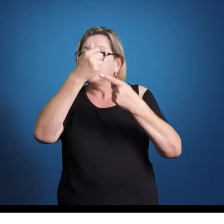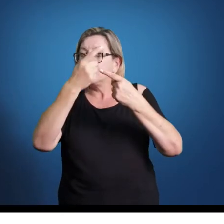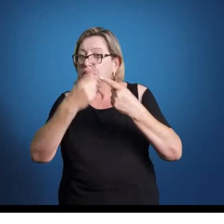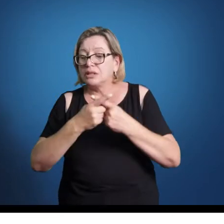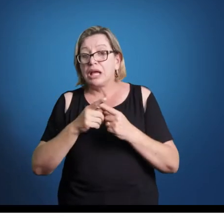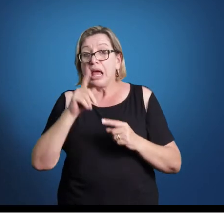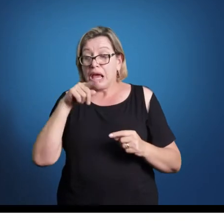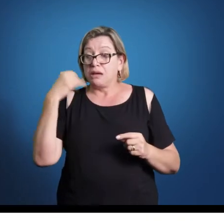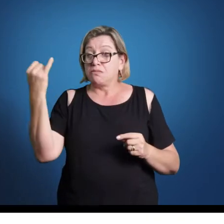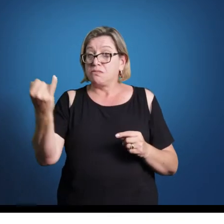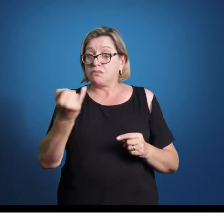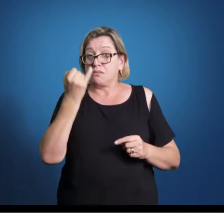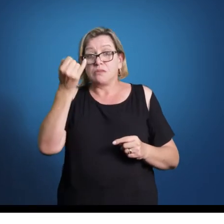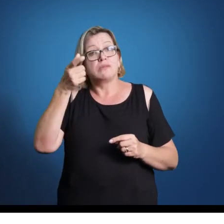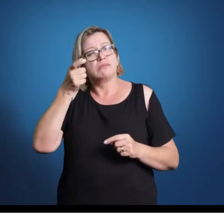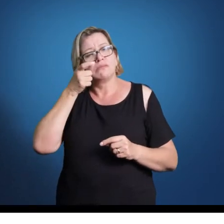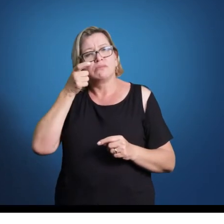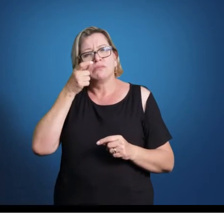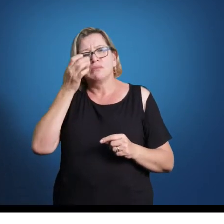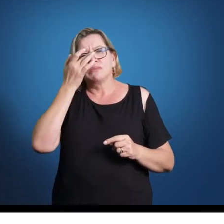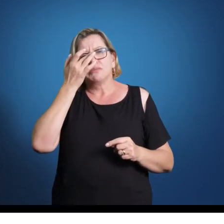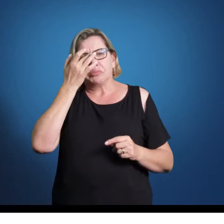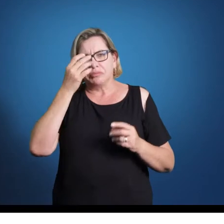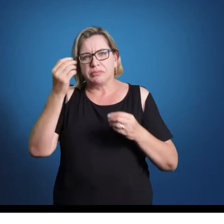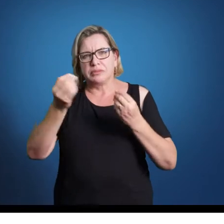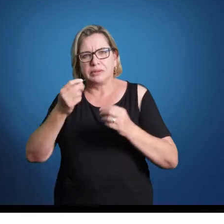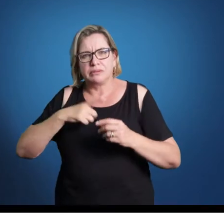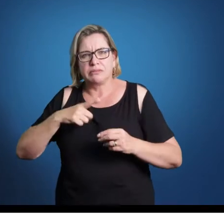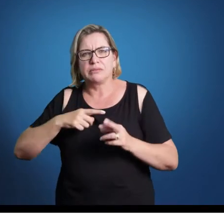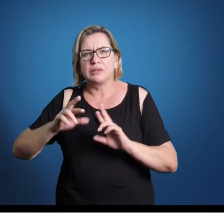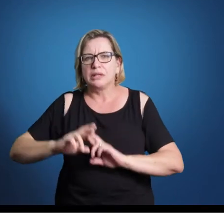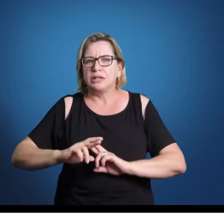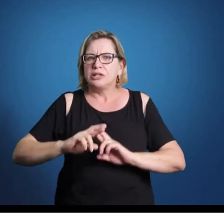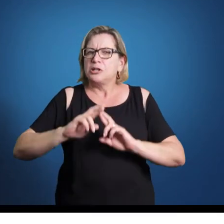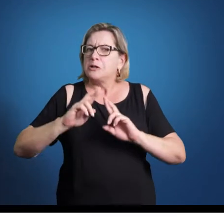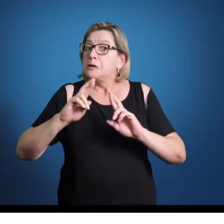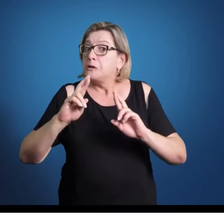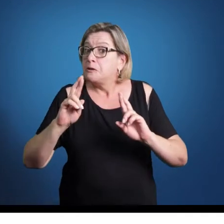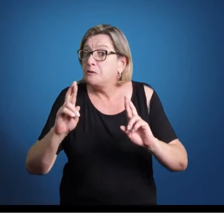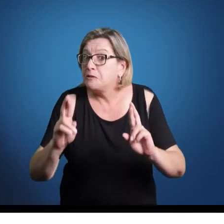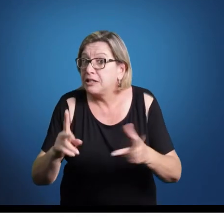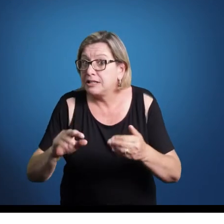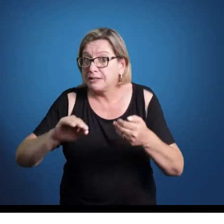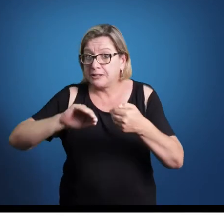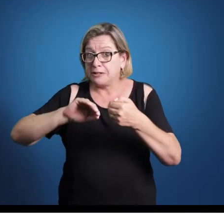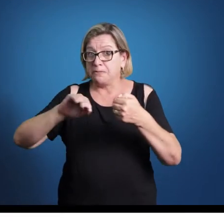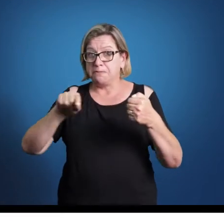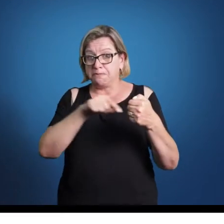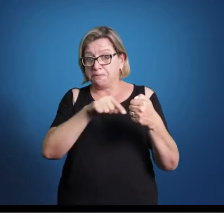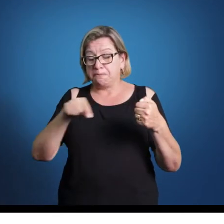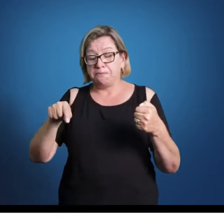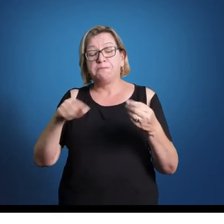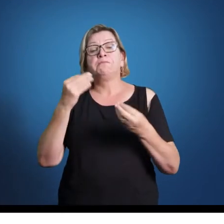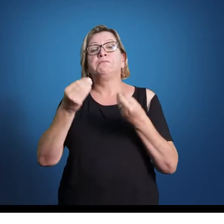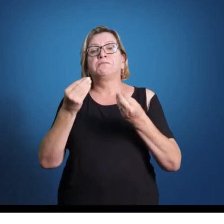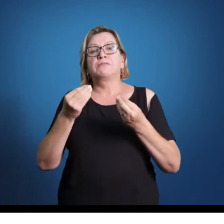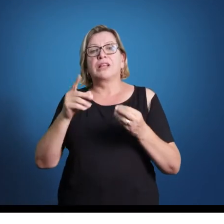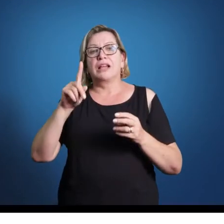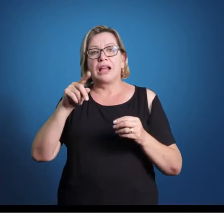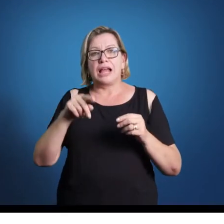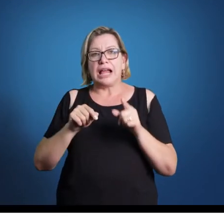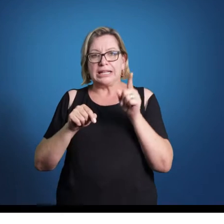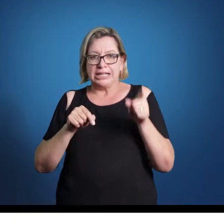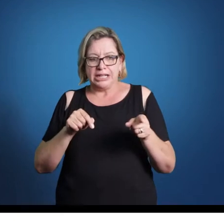isso coloca uma diferença preponderante entre o classicismo e o barroco. A música barroca era